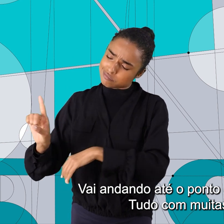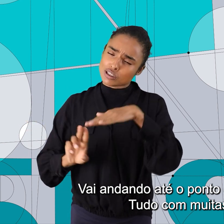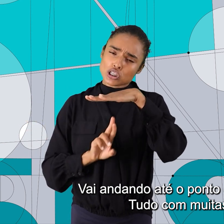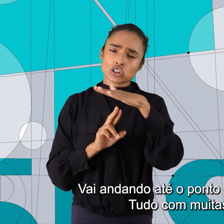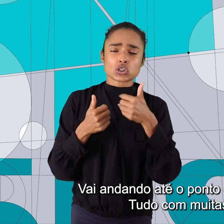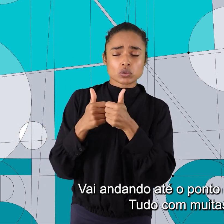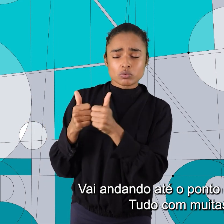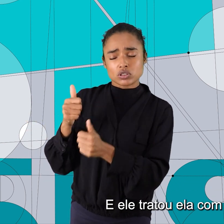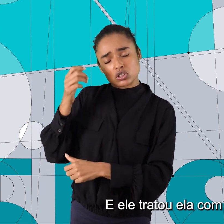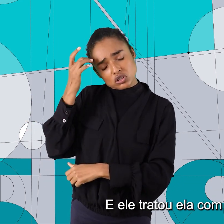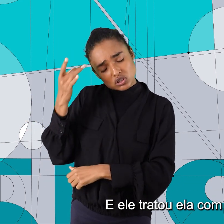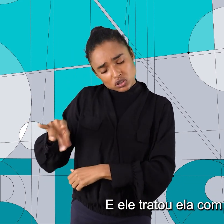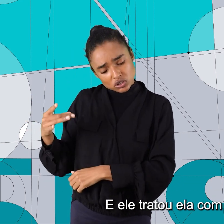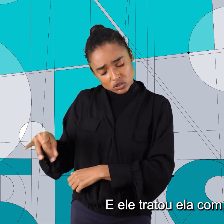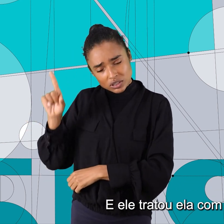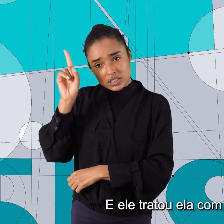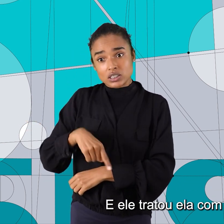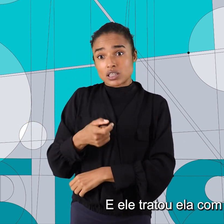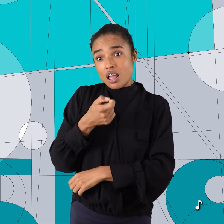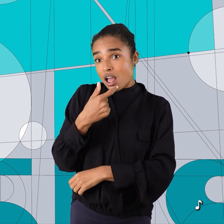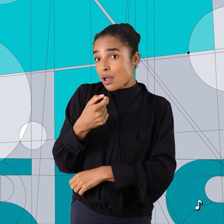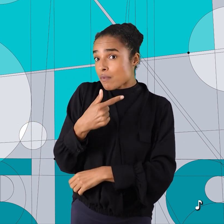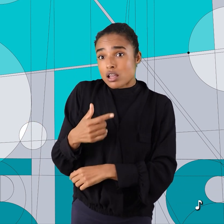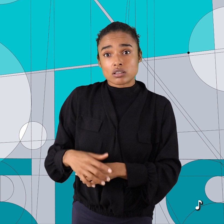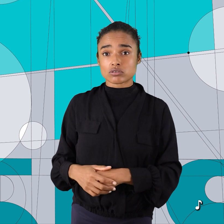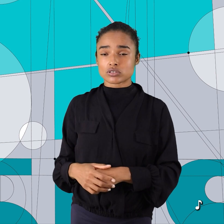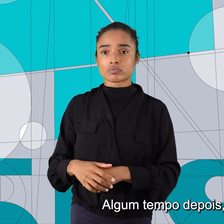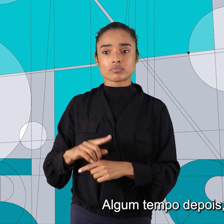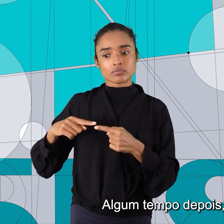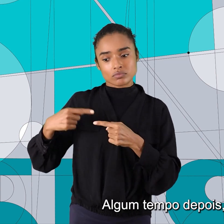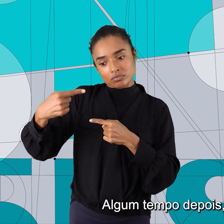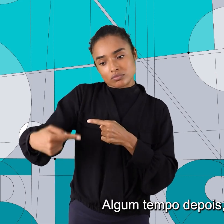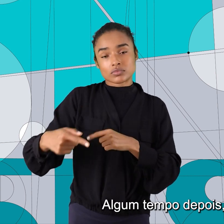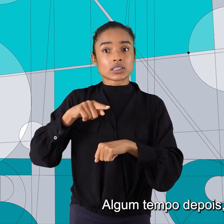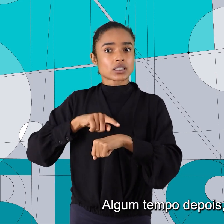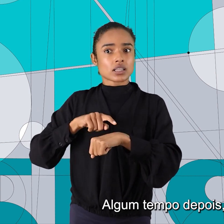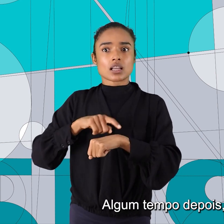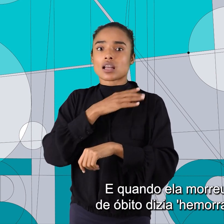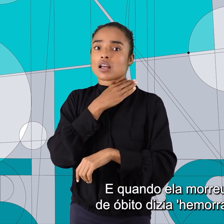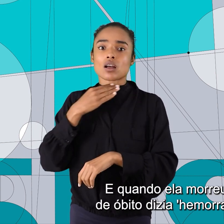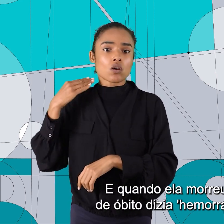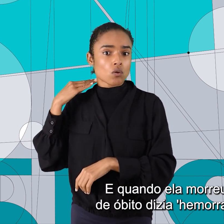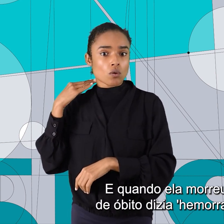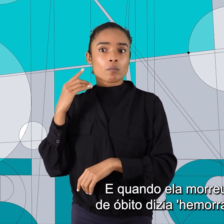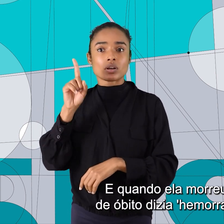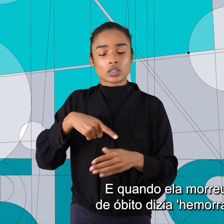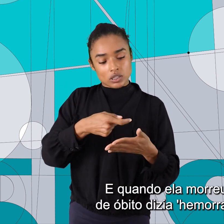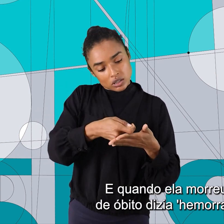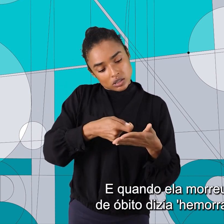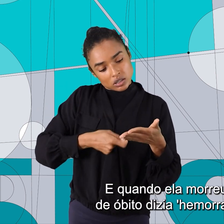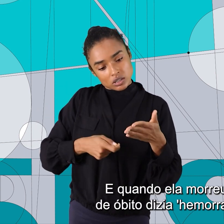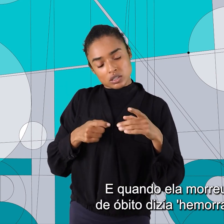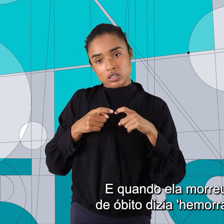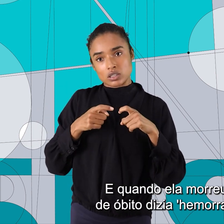do ônibus, volta, tudo com muitas dores. E ele tratou ela com analgésico. Há algum tempo depois, ela morreu. E quando ela morreu, o